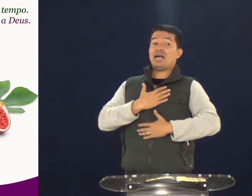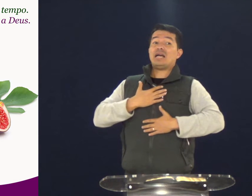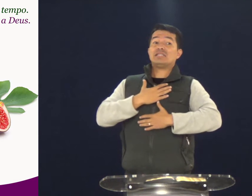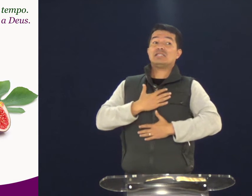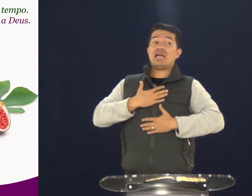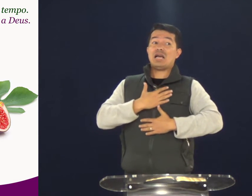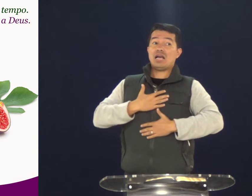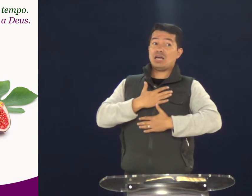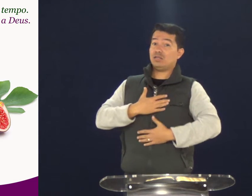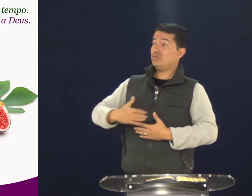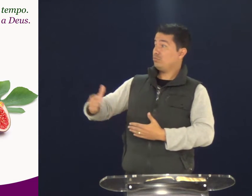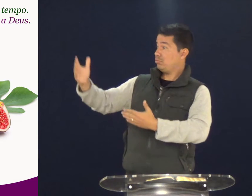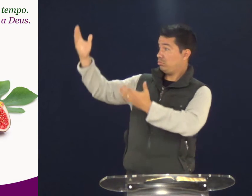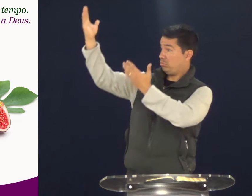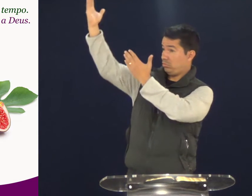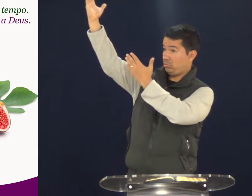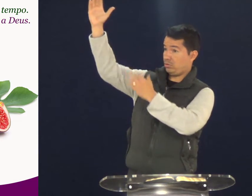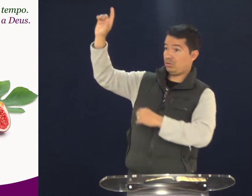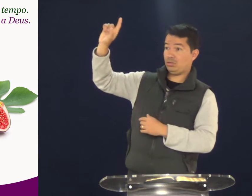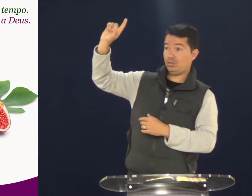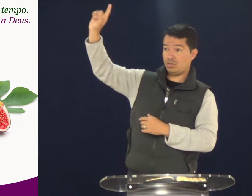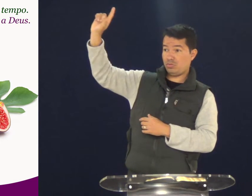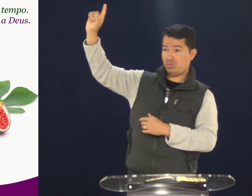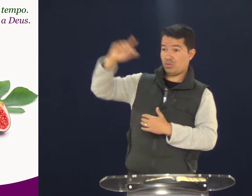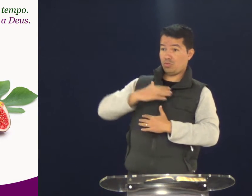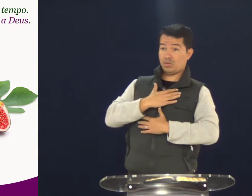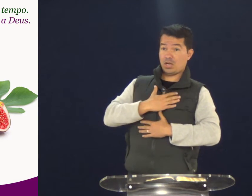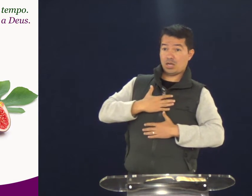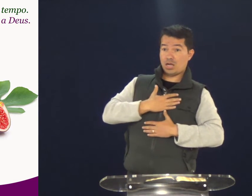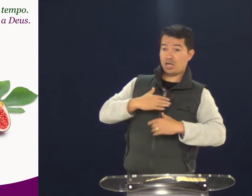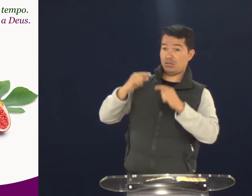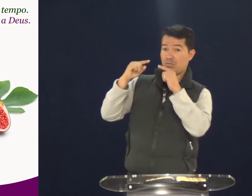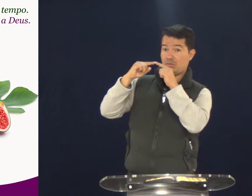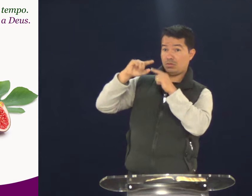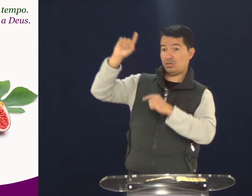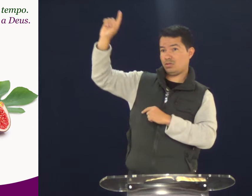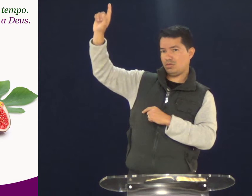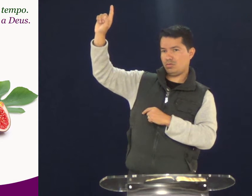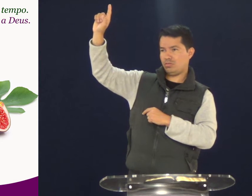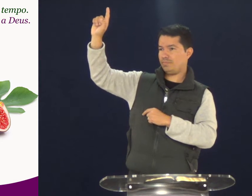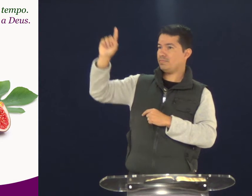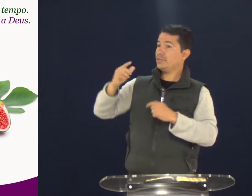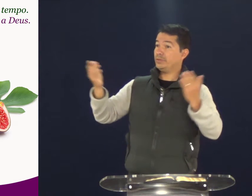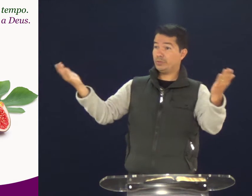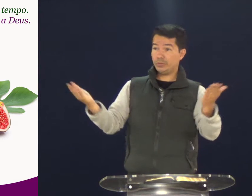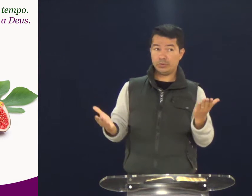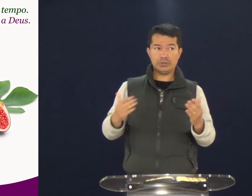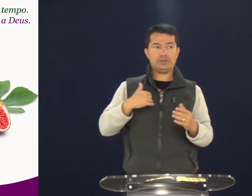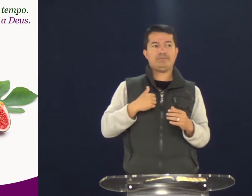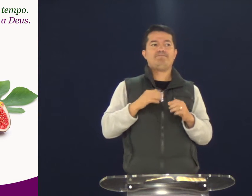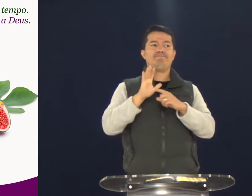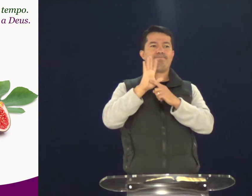Então, o fruto que agradam a Deus. Frutos que combinam com Deus.